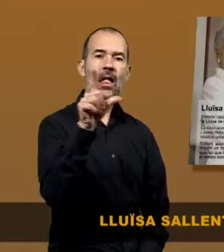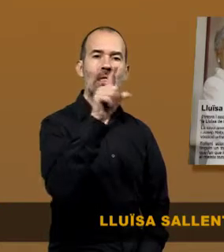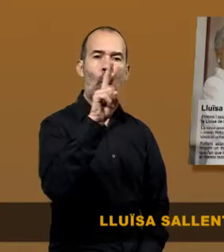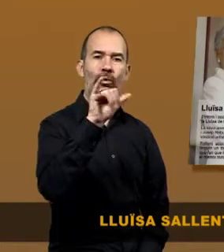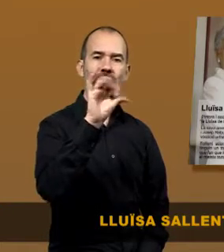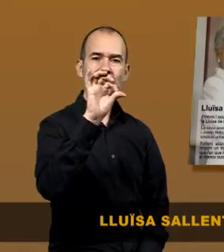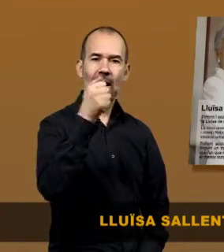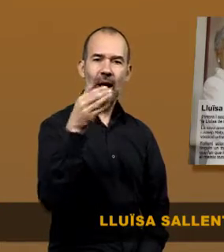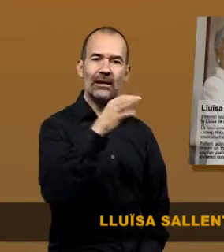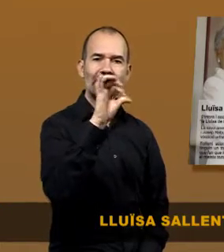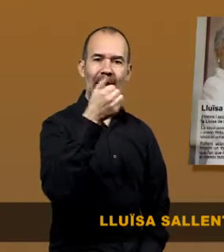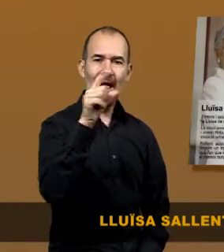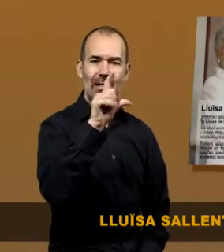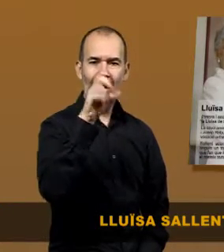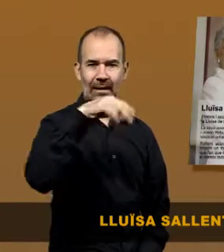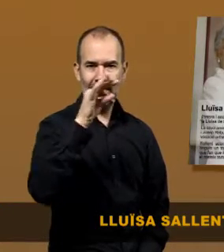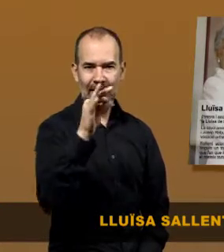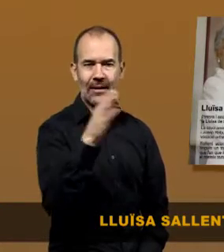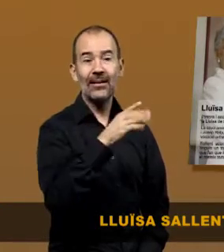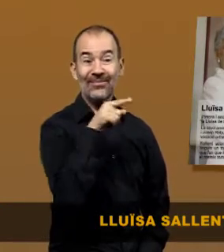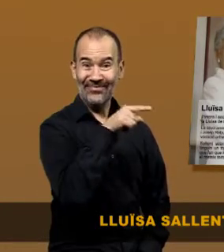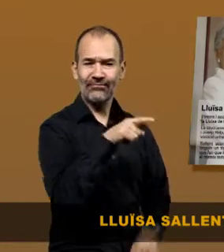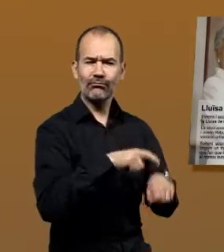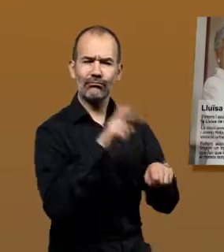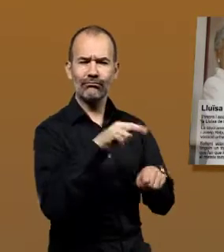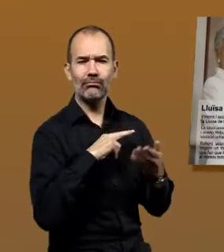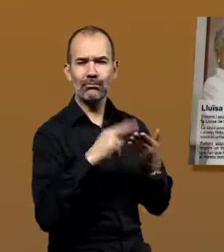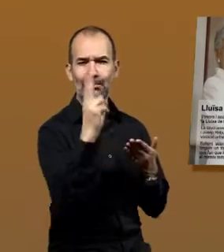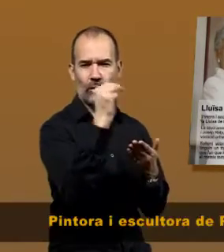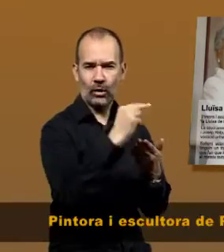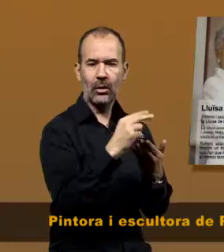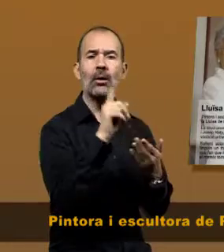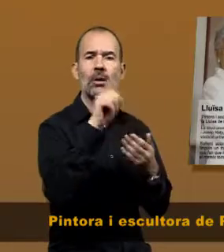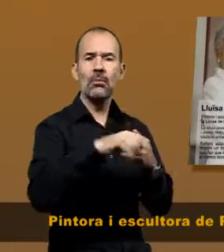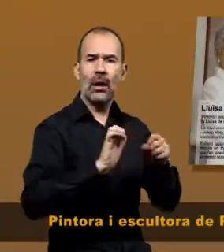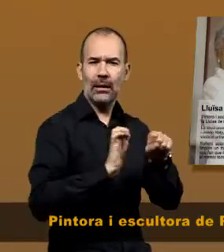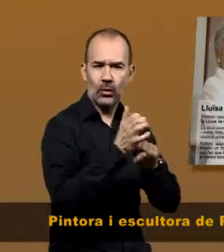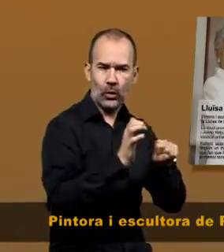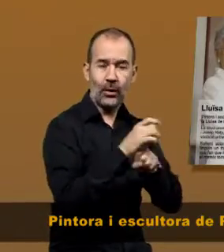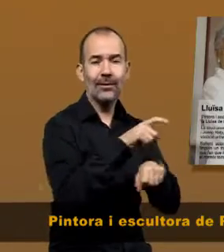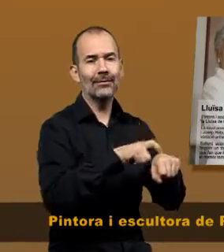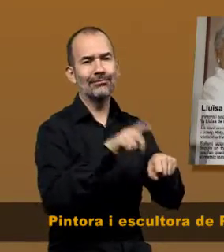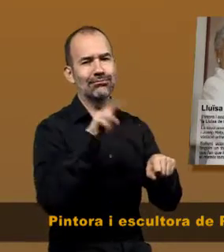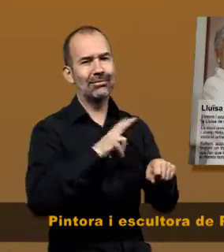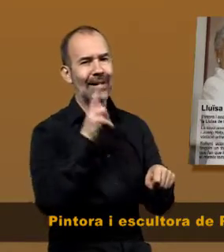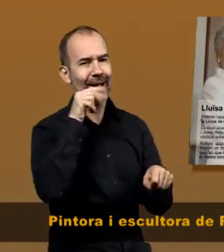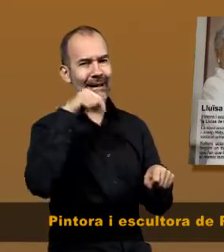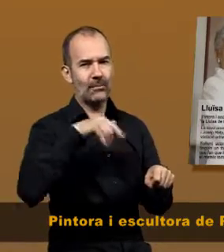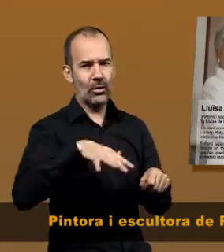Lluïsa Sallent, pintora i escultora de Ripollet, coneguda com la Lluïsa de la Ferreria.